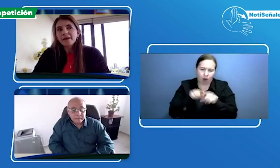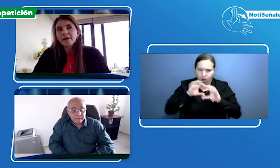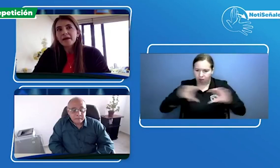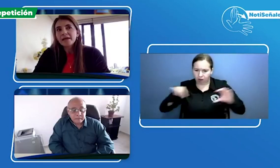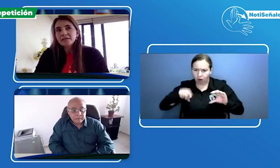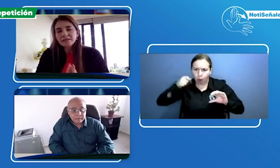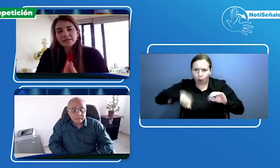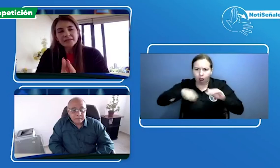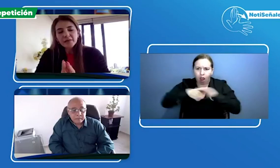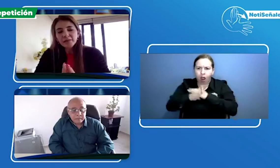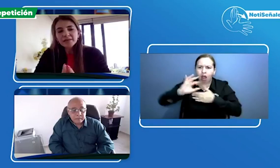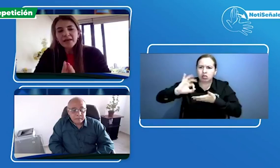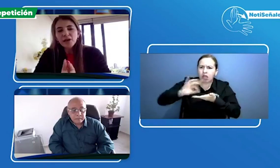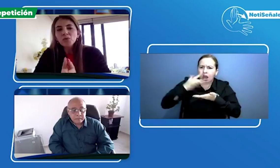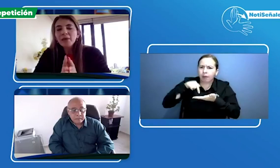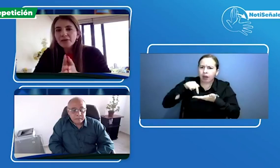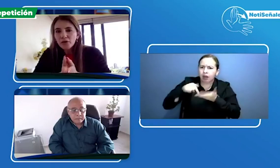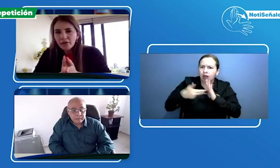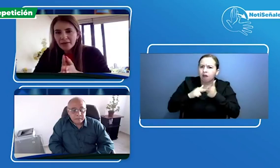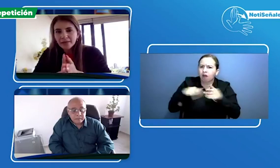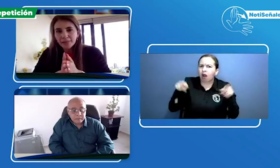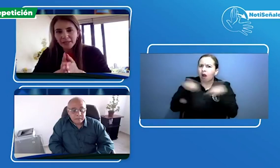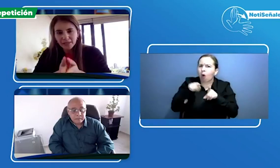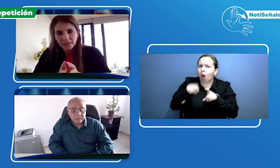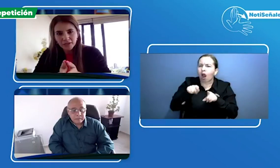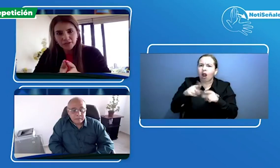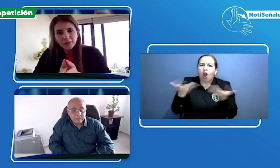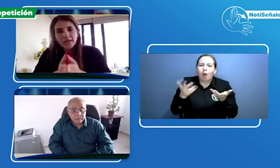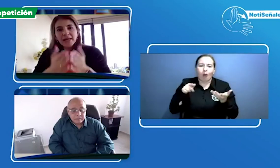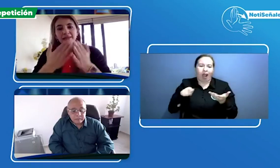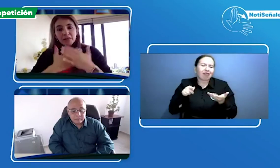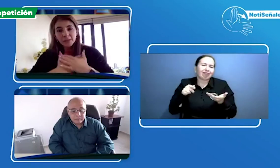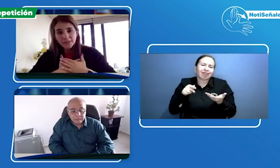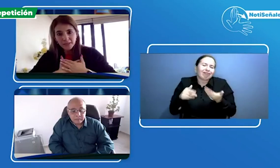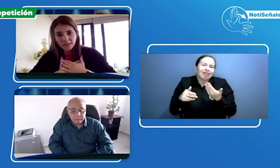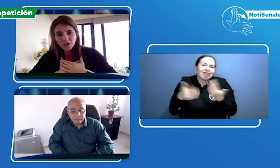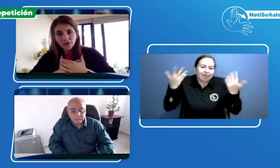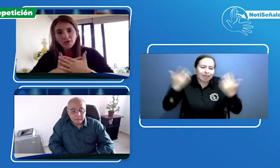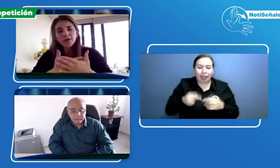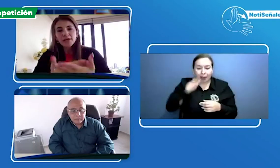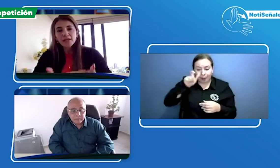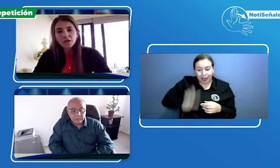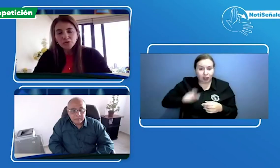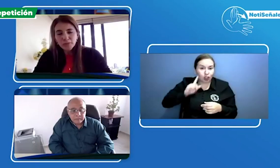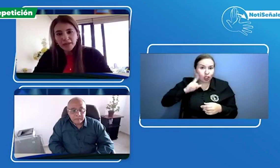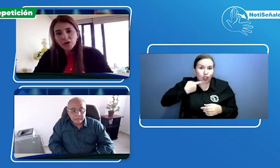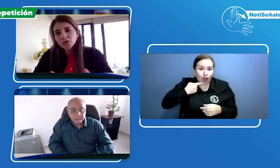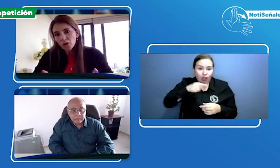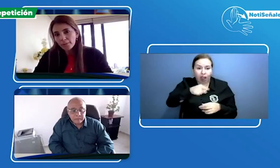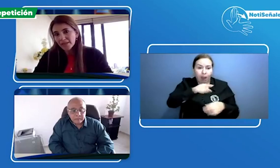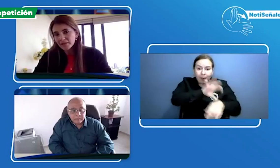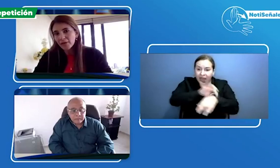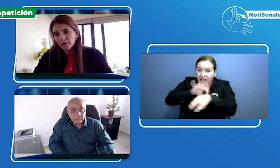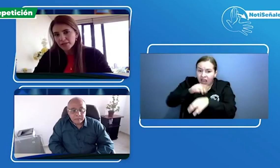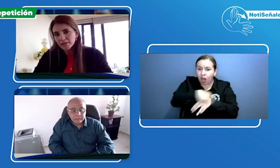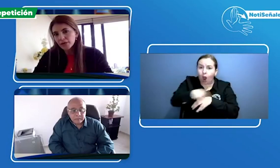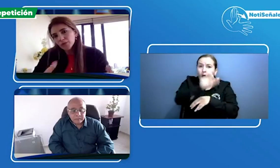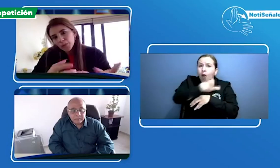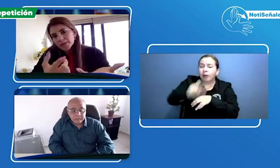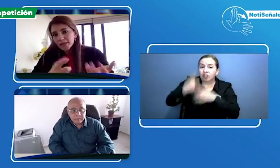es sencillamente un método de interpretación entre el paciente sordo y los médicos o prestadores de salud puede ser